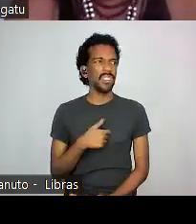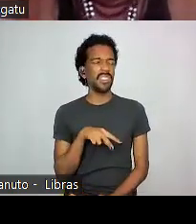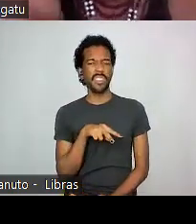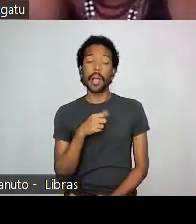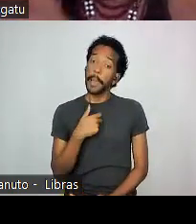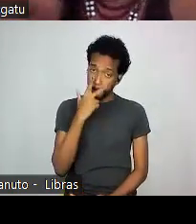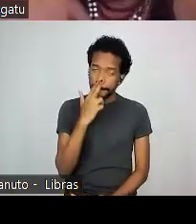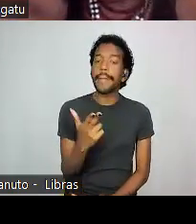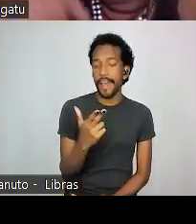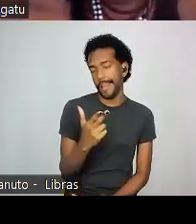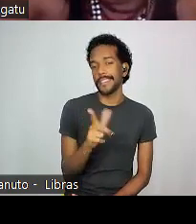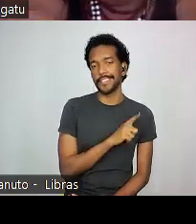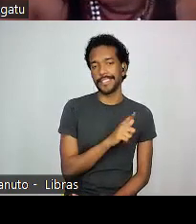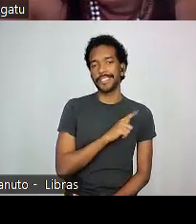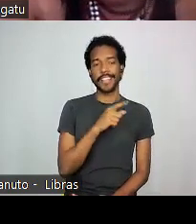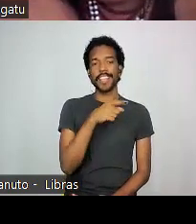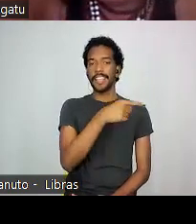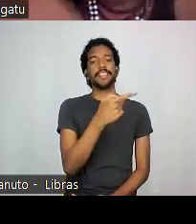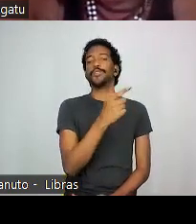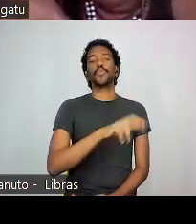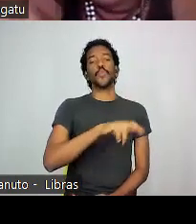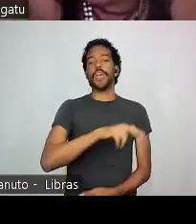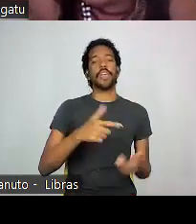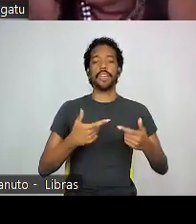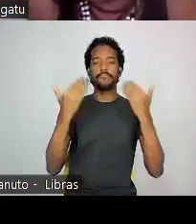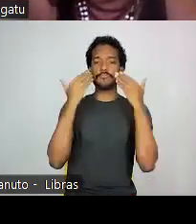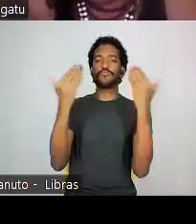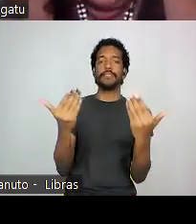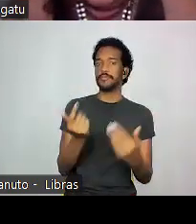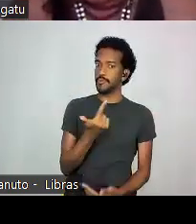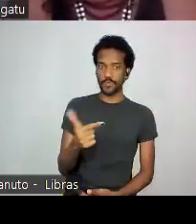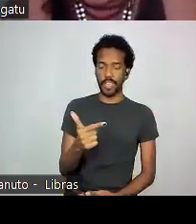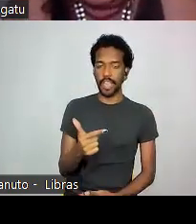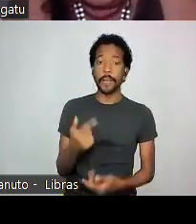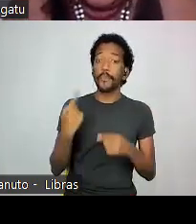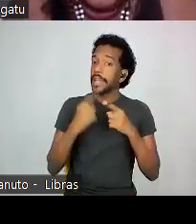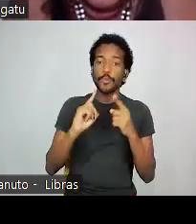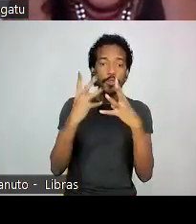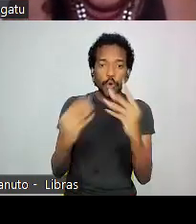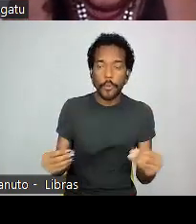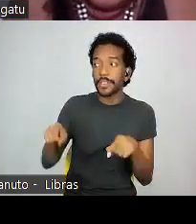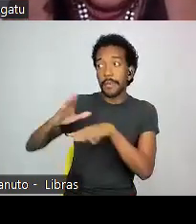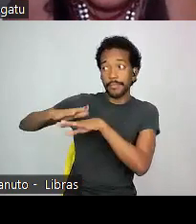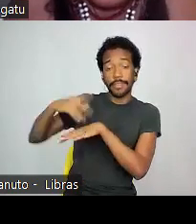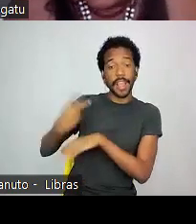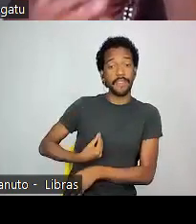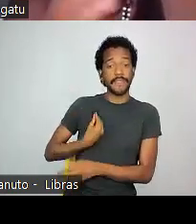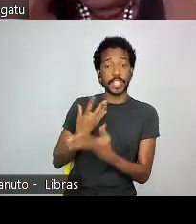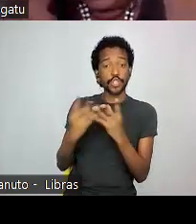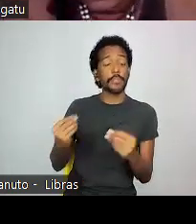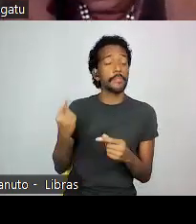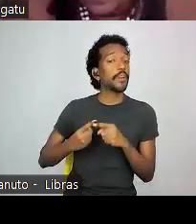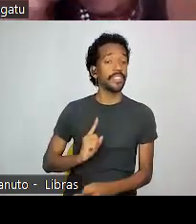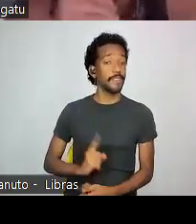que é esse que não é a explicitude. Por que que do som da vida das pessoas, inclusive dela mesma? Eu fui fazer